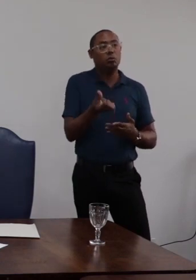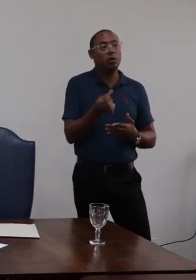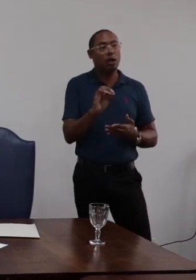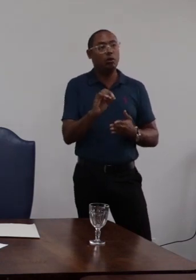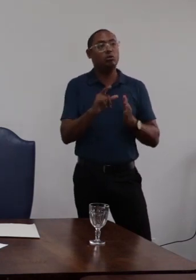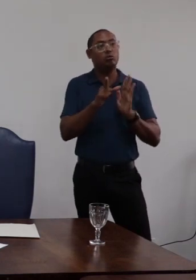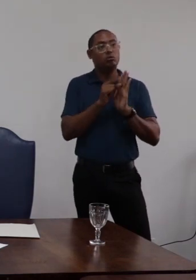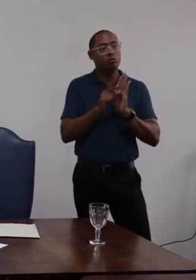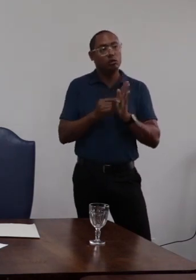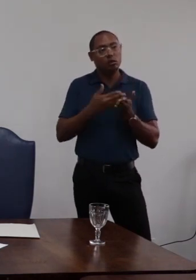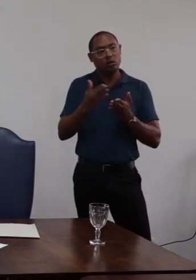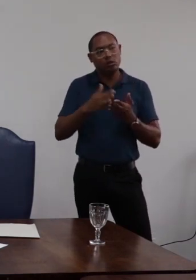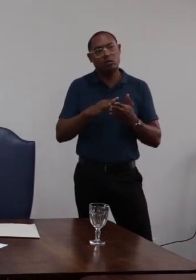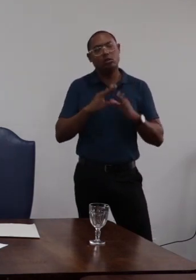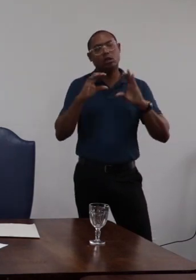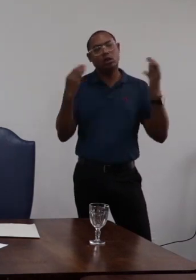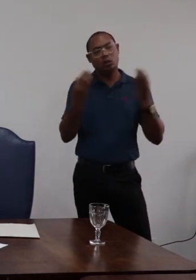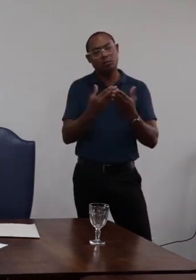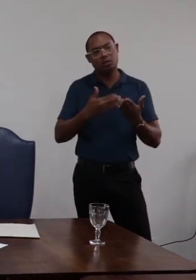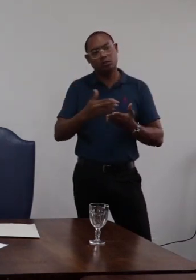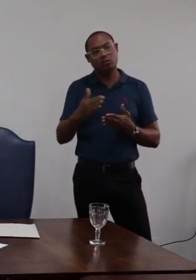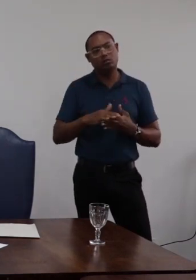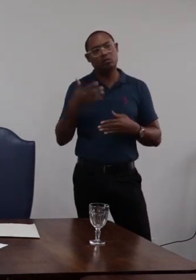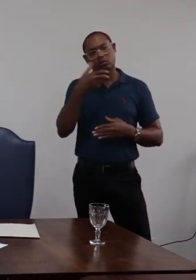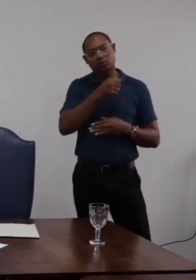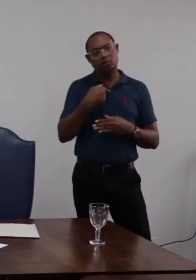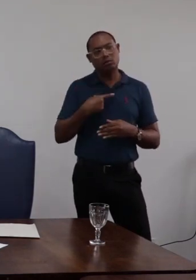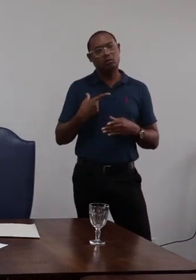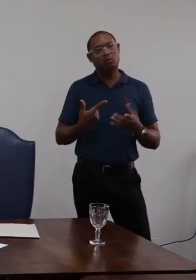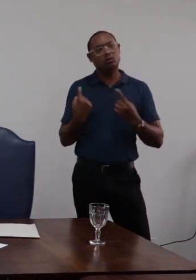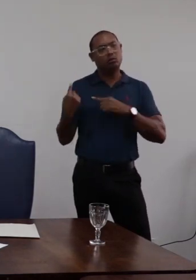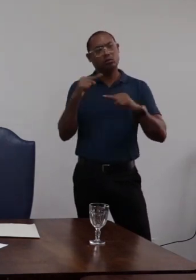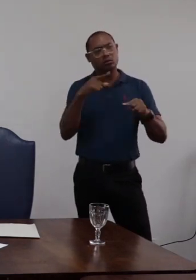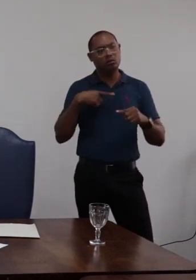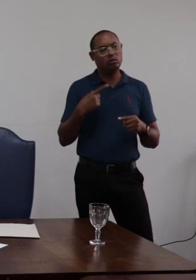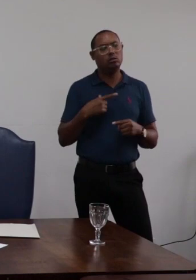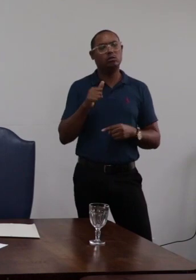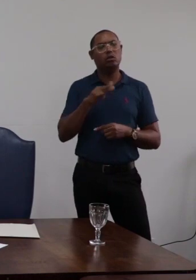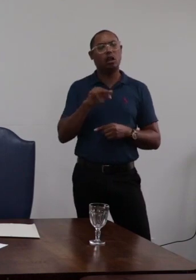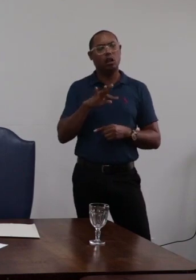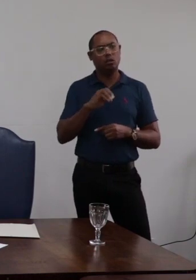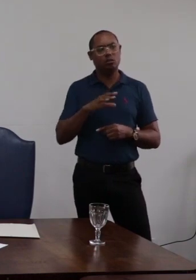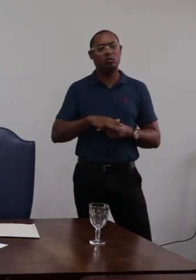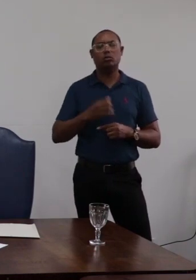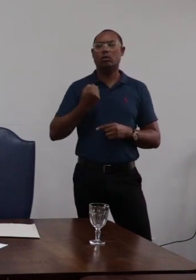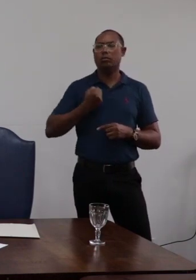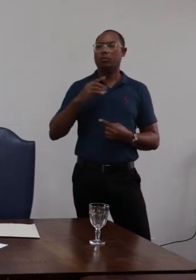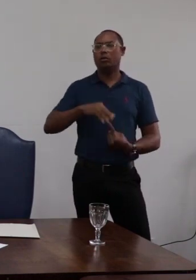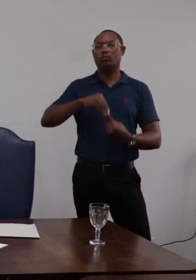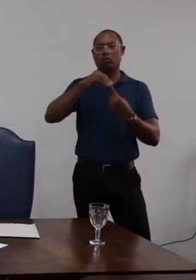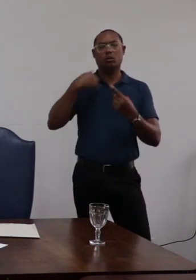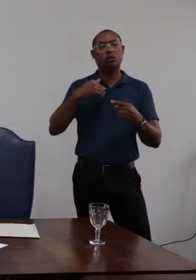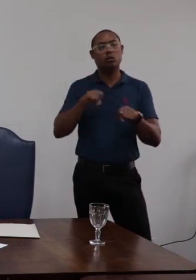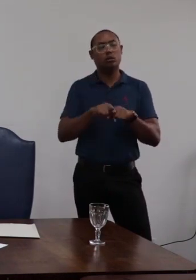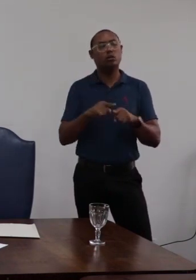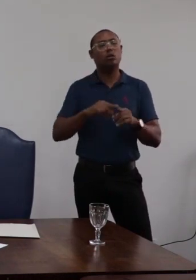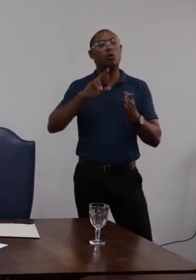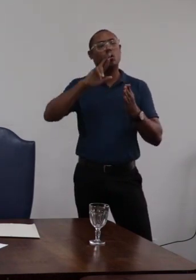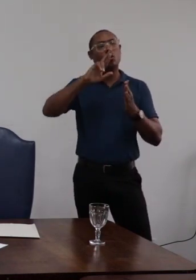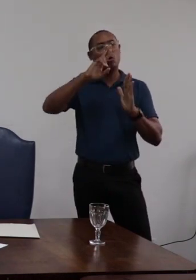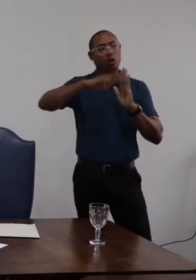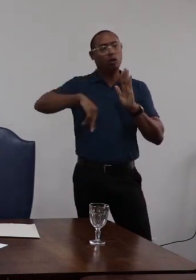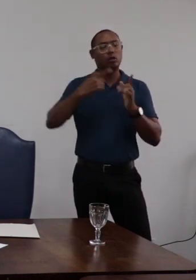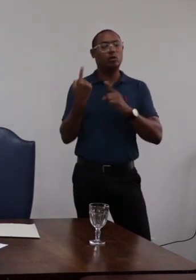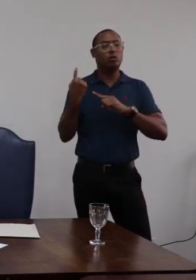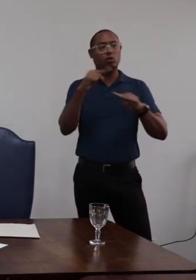julgamento acatará o relatório da comissão salvo quando contrário as trovas dos autos parágrafo único quando o relatório da comissão